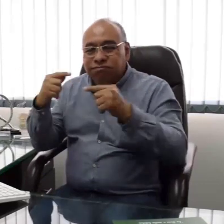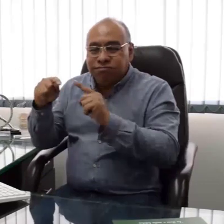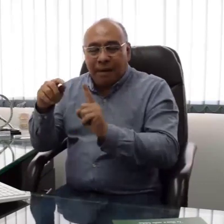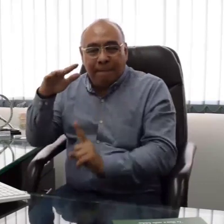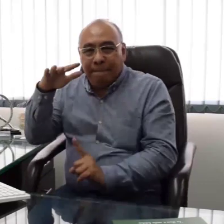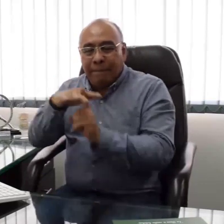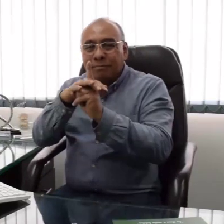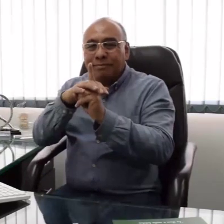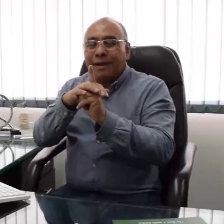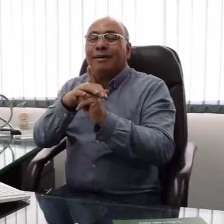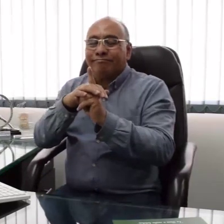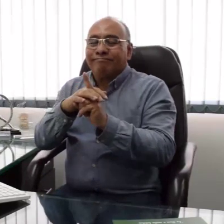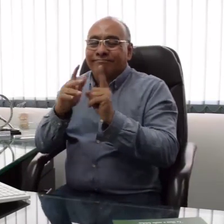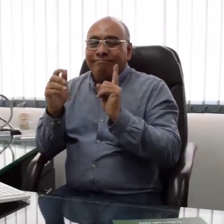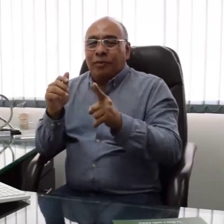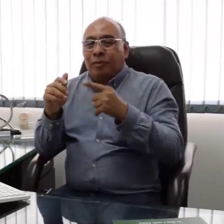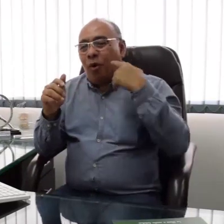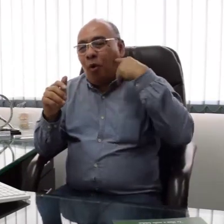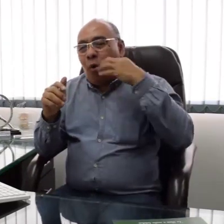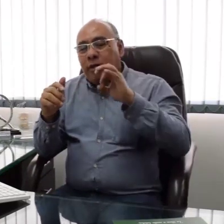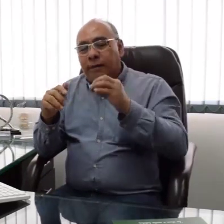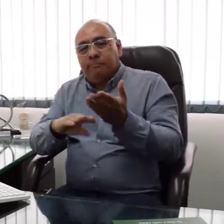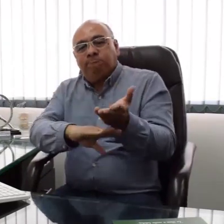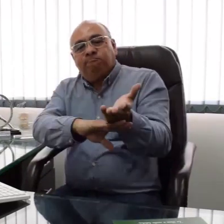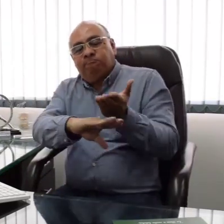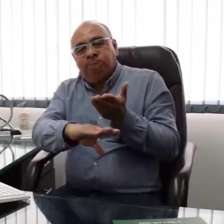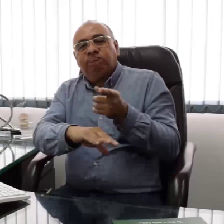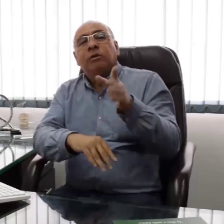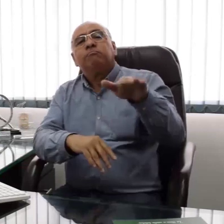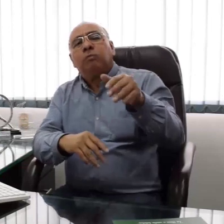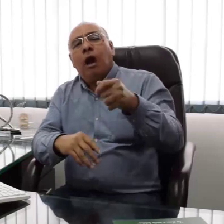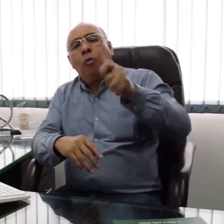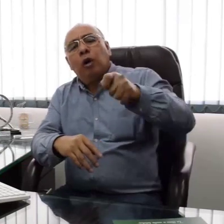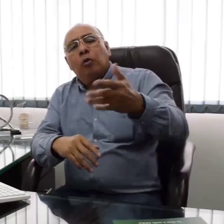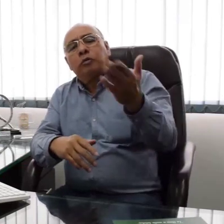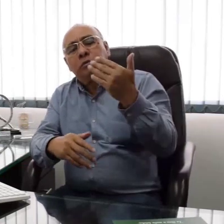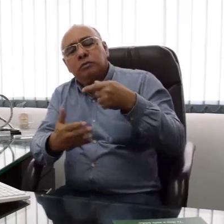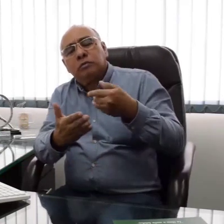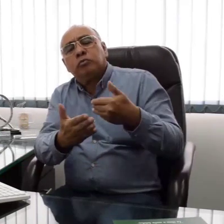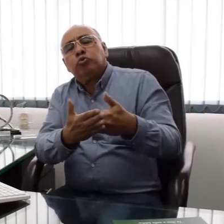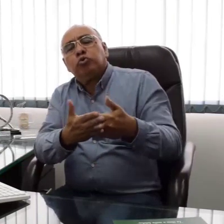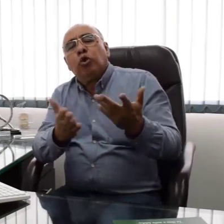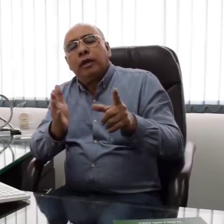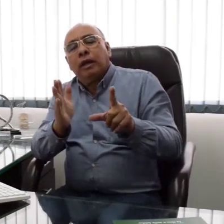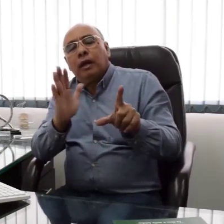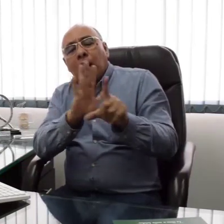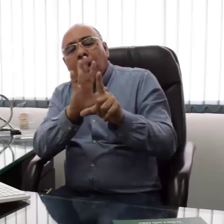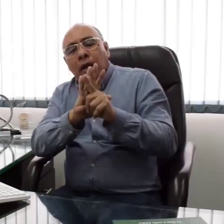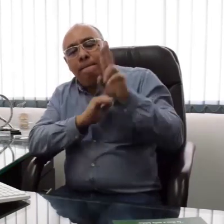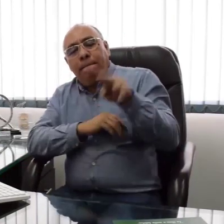Este es un debate en el que algunas personas oyentes exigen a un abogado que dé argumentos legales donde se